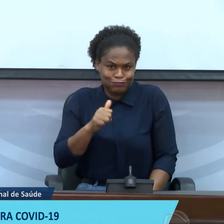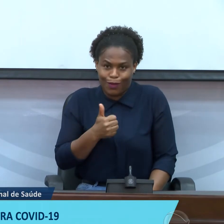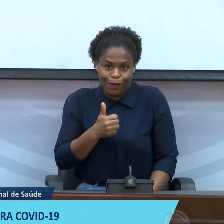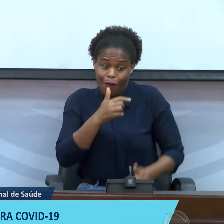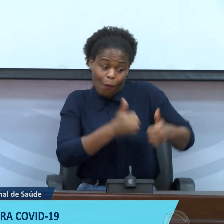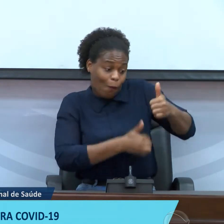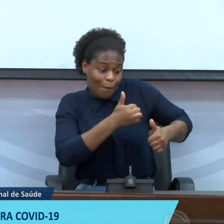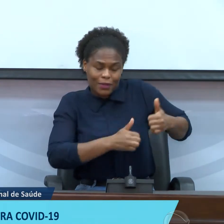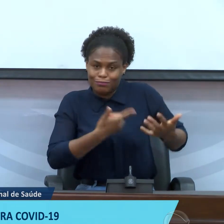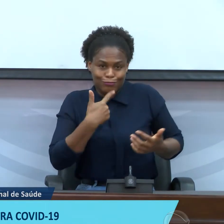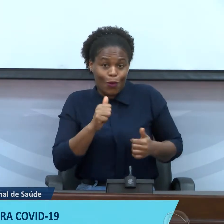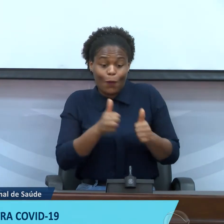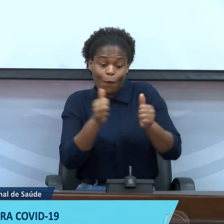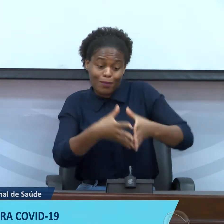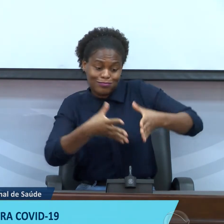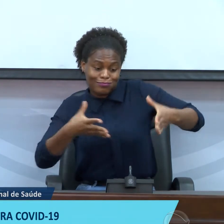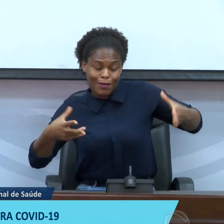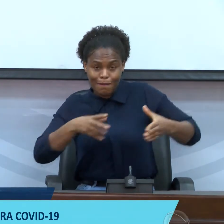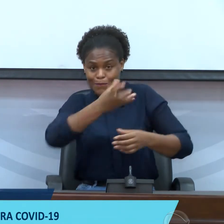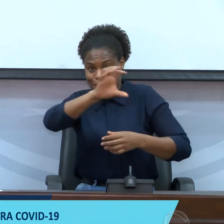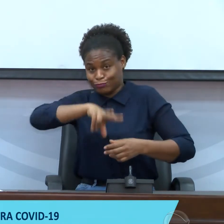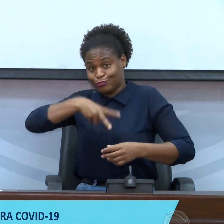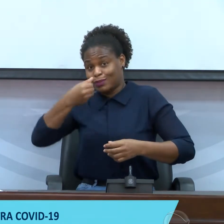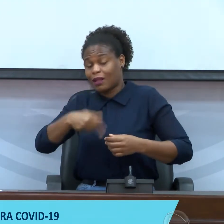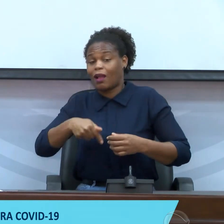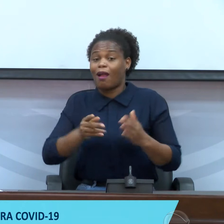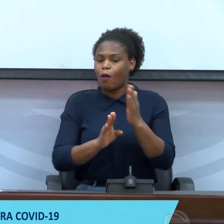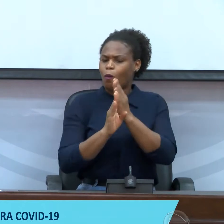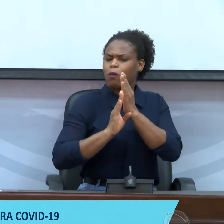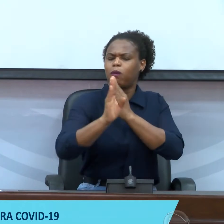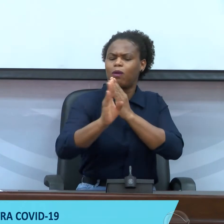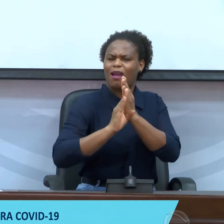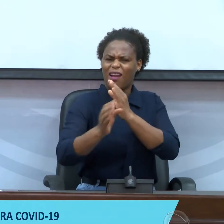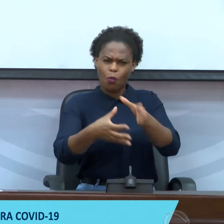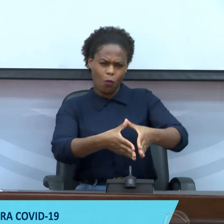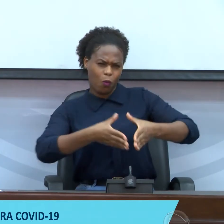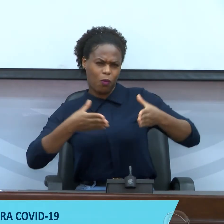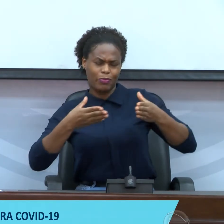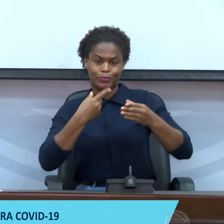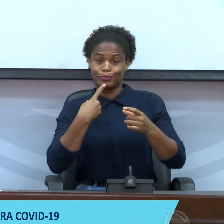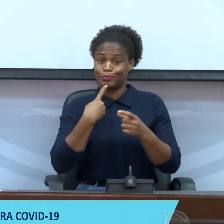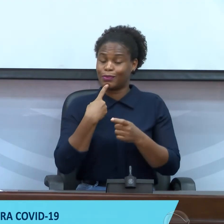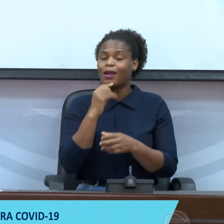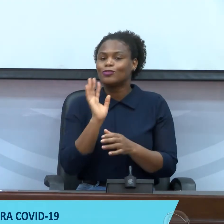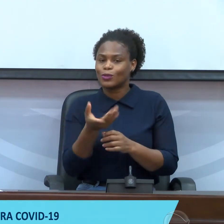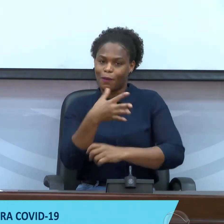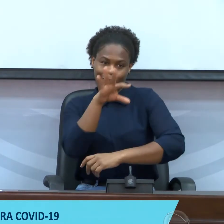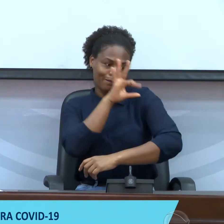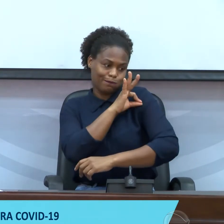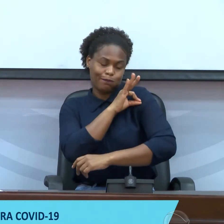competir com os grandes países que estão nessa fila enorme de acesso às vacinas, mas